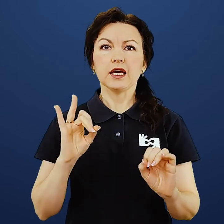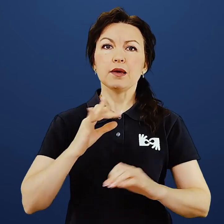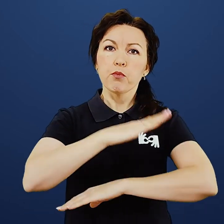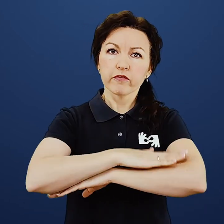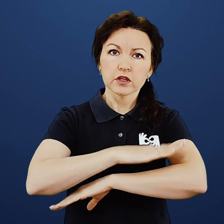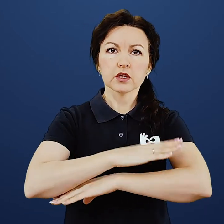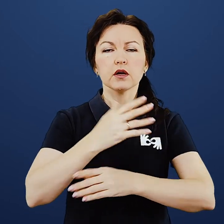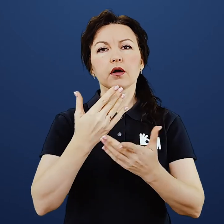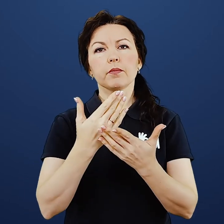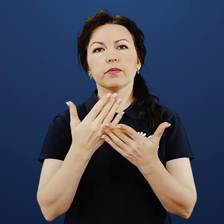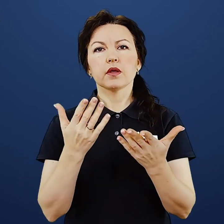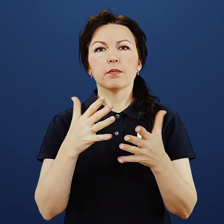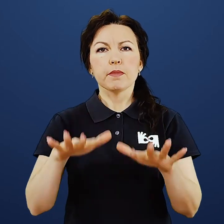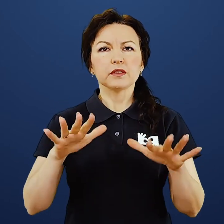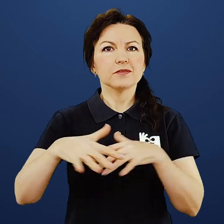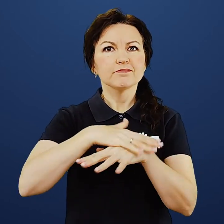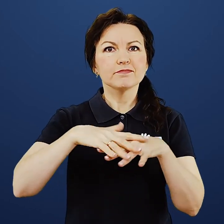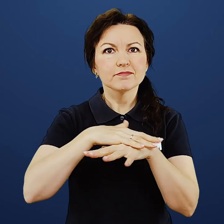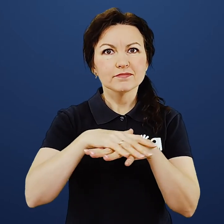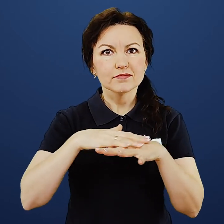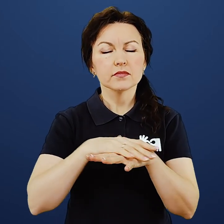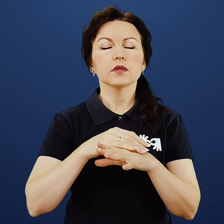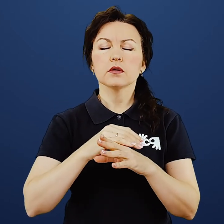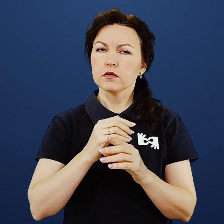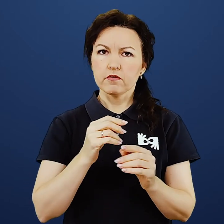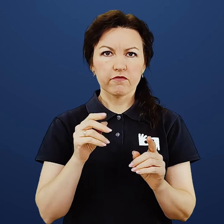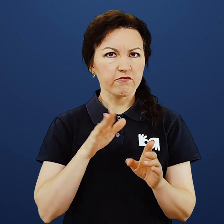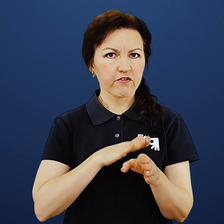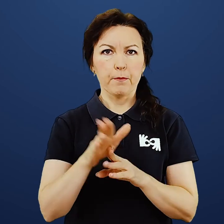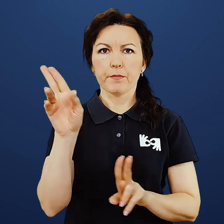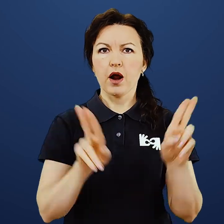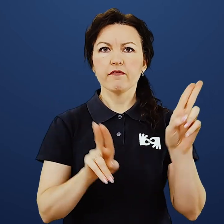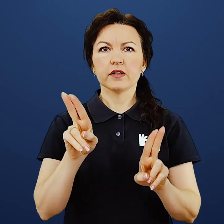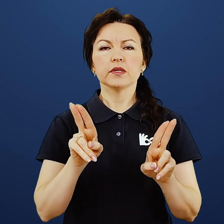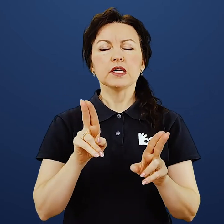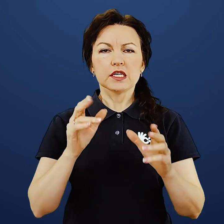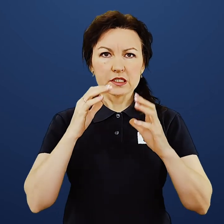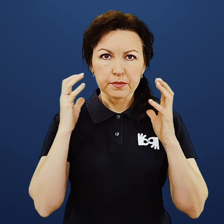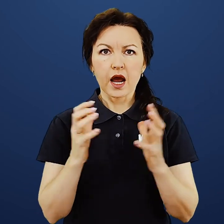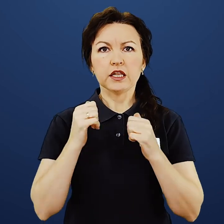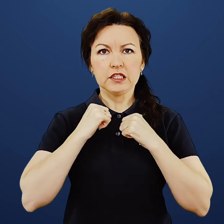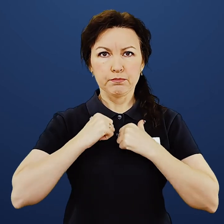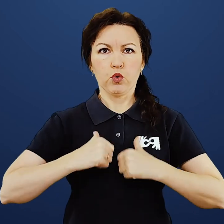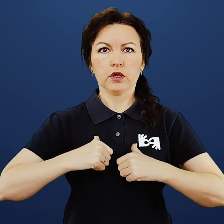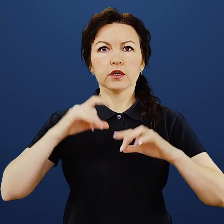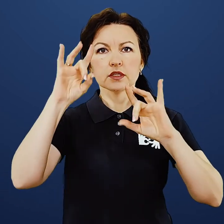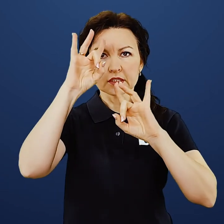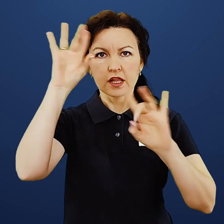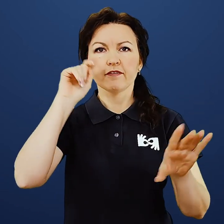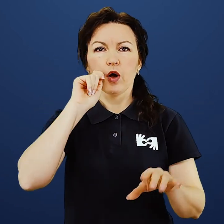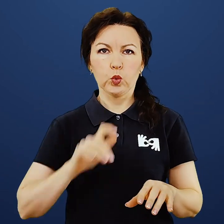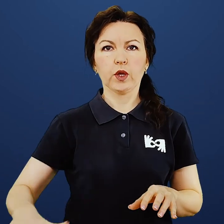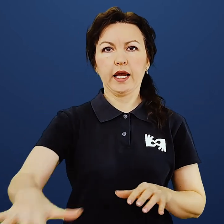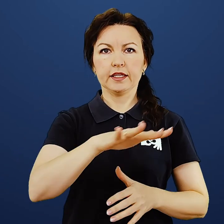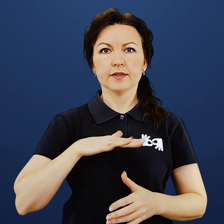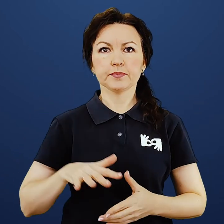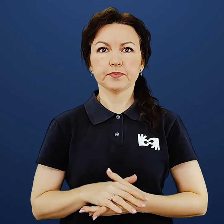дорожнього руху та поведінки у громадських містах. Зберігайте спокій. Слава Україні! спокій. Зберігайте